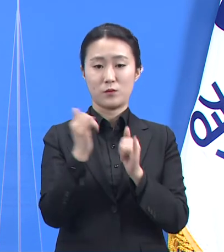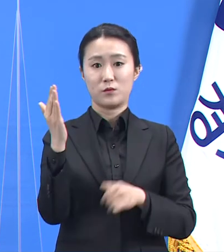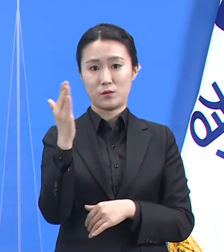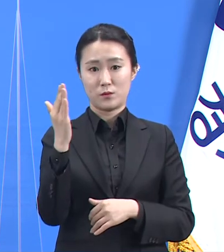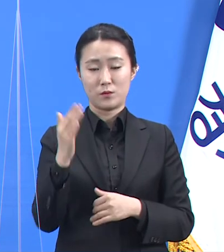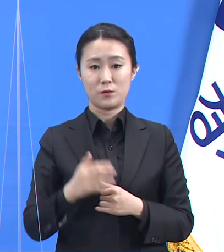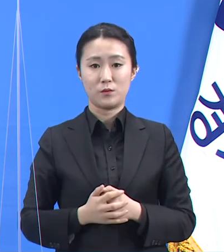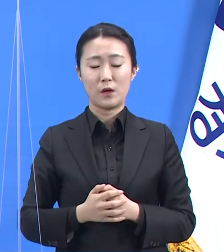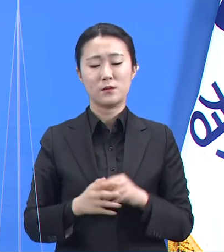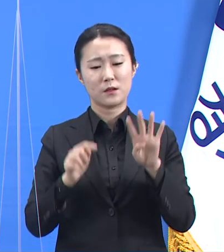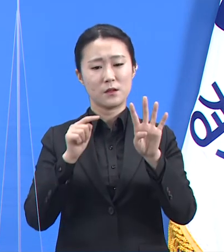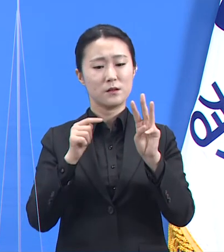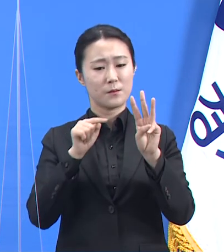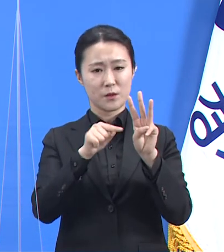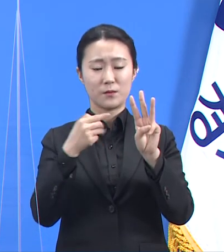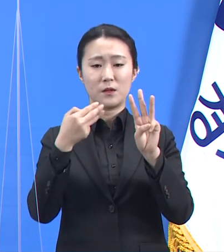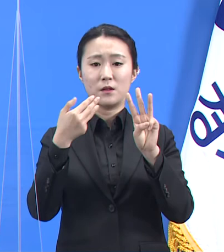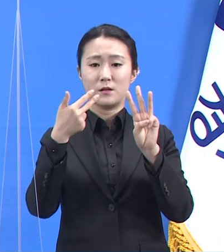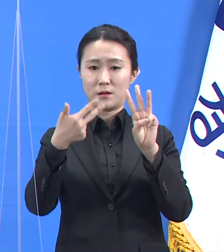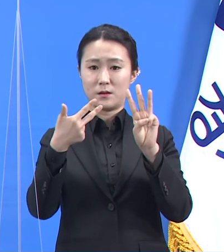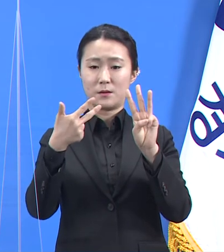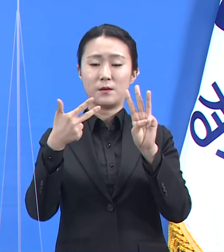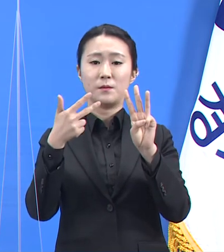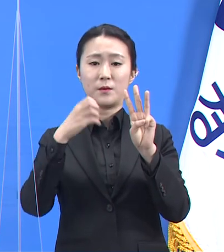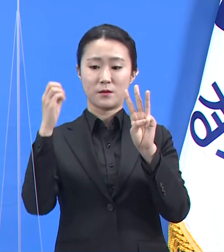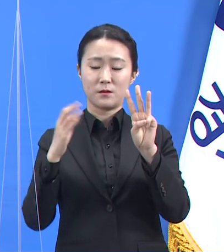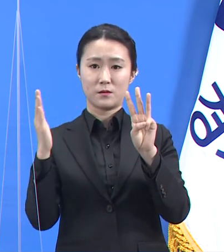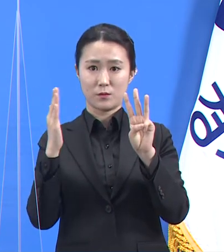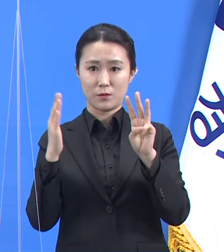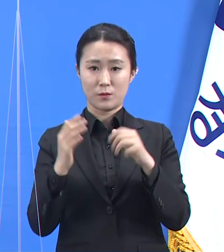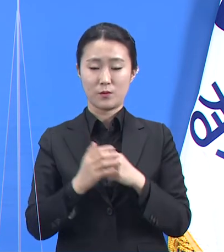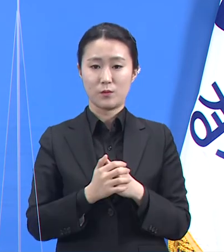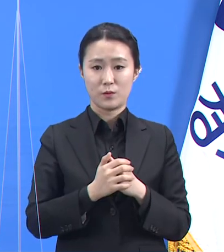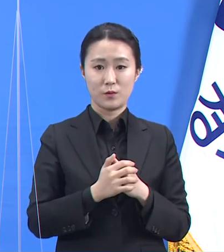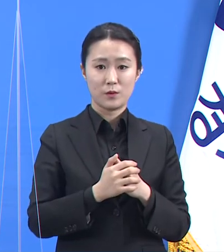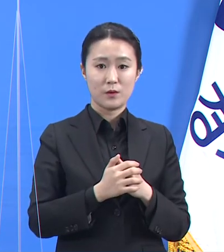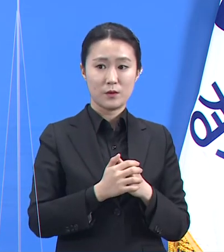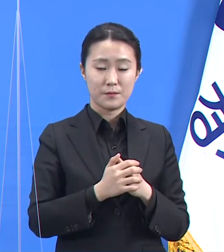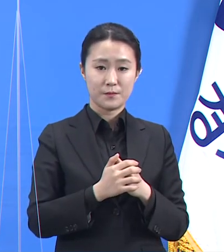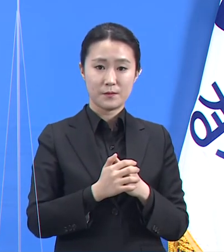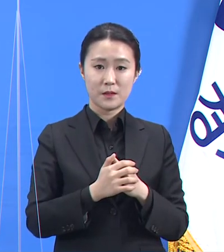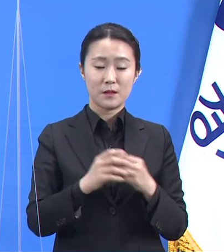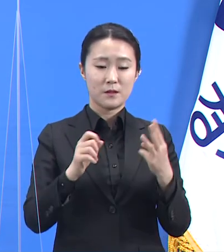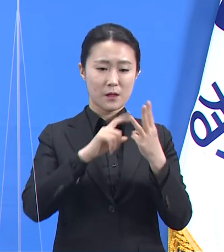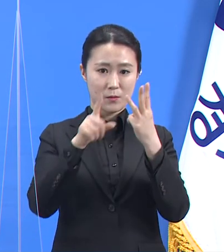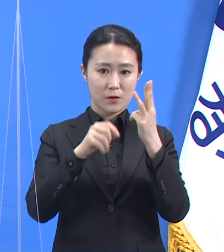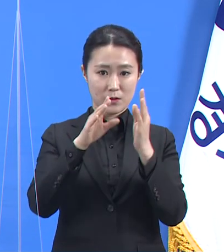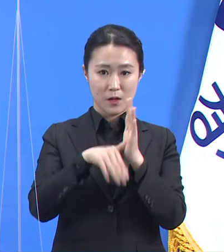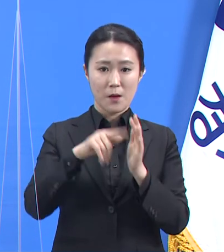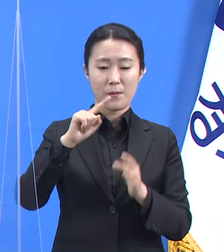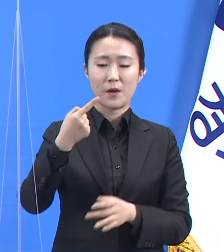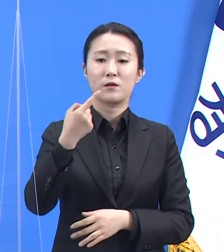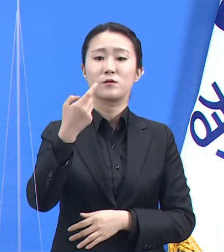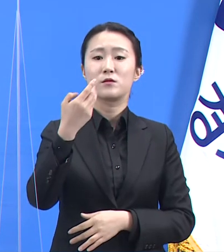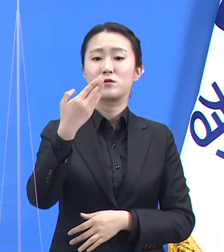월별로 보면 1월에 166명, 2월에 138명, 3월에 194명 순입니다.